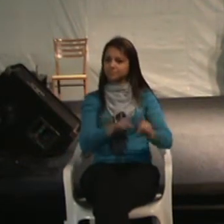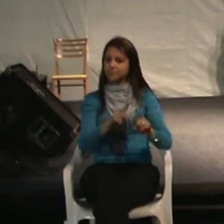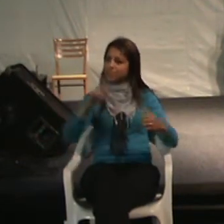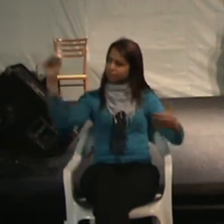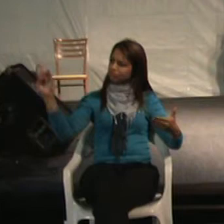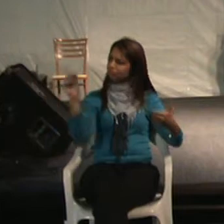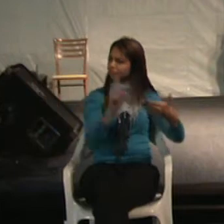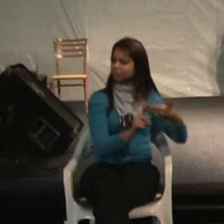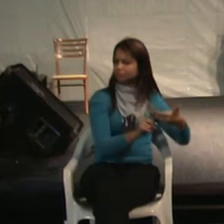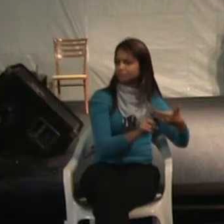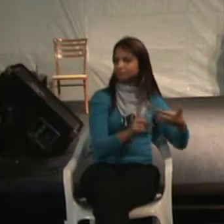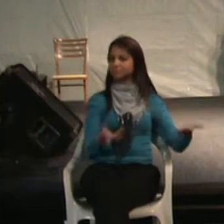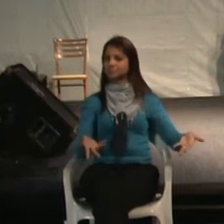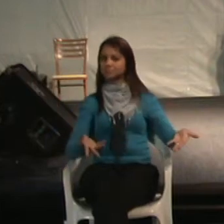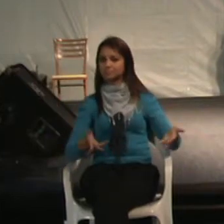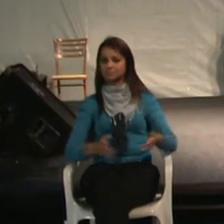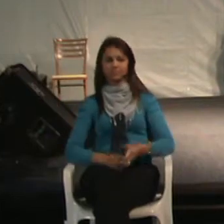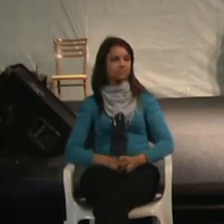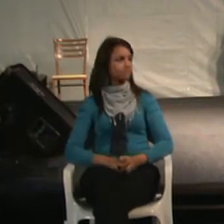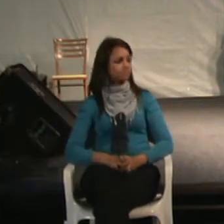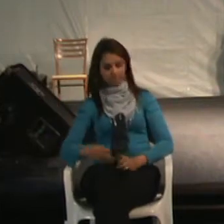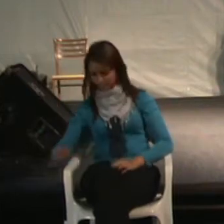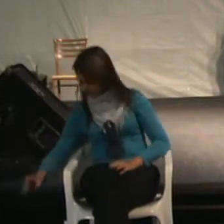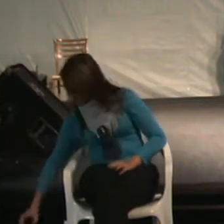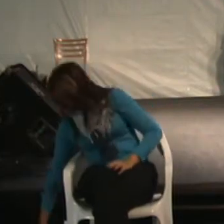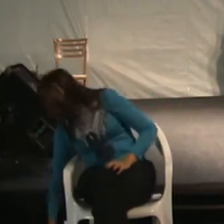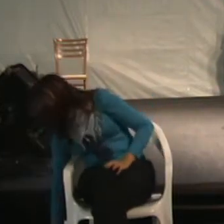convívio do trabalho. Pode mudar.